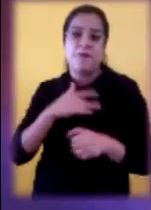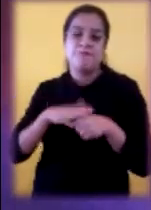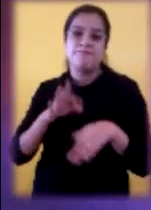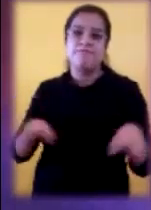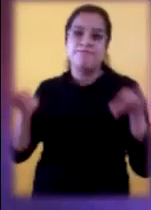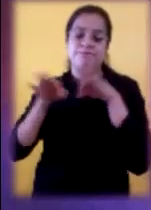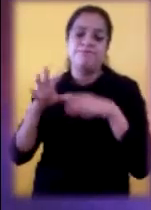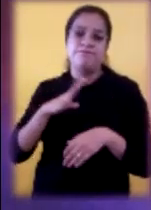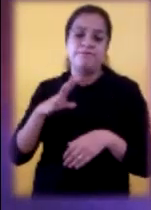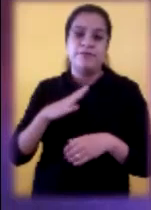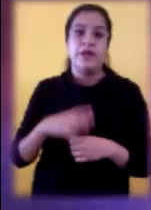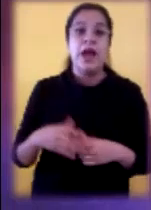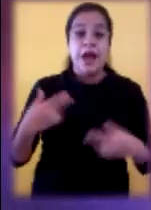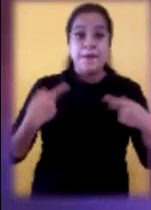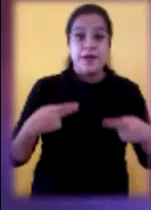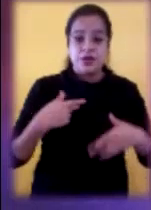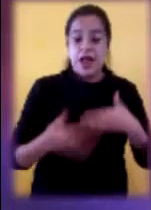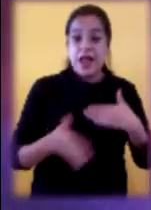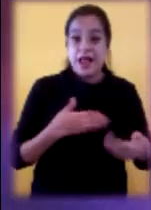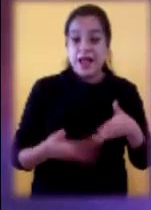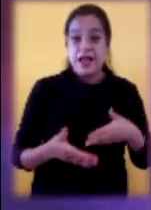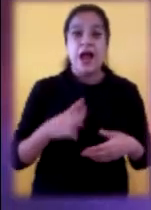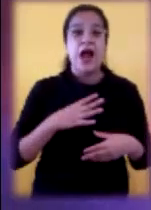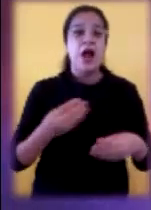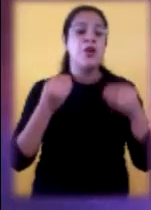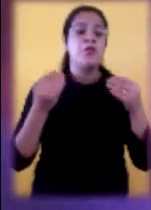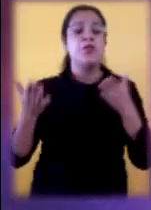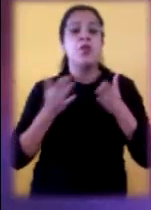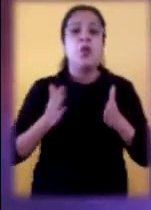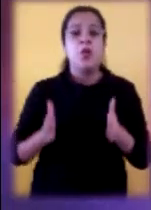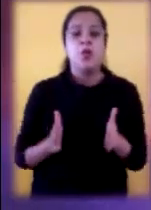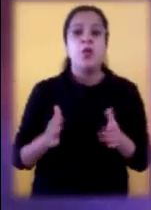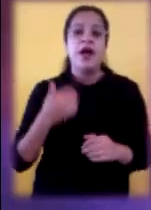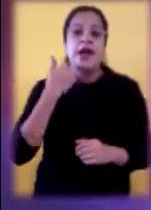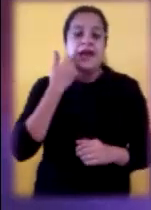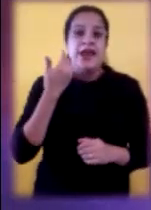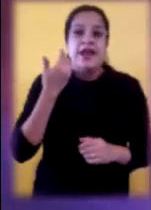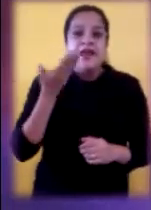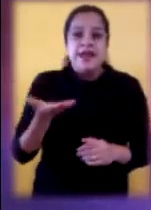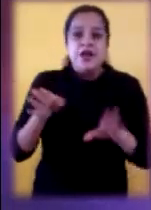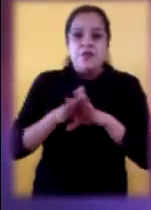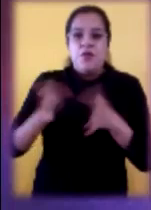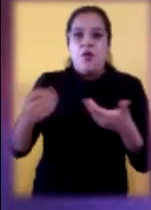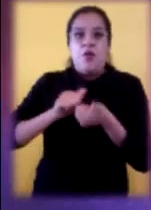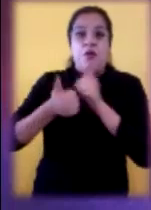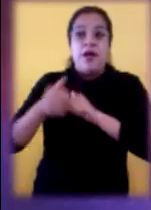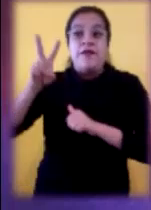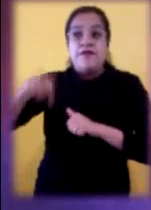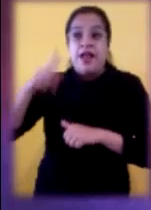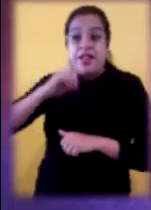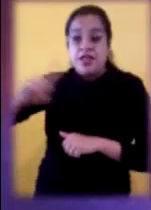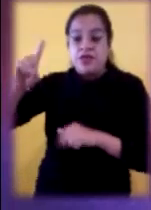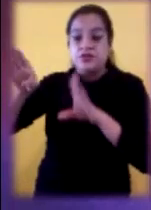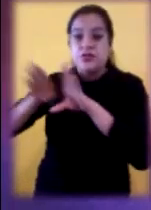a tantas comodidades, a tantas dependencias, que ha convertido en verdaderos dioses con sus ritos, con sus